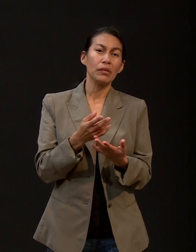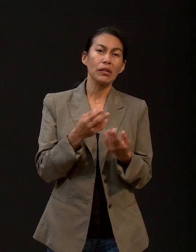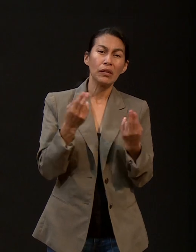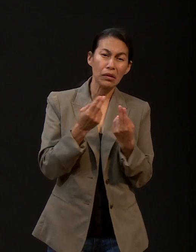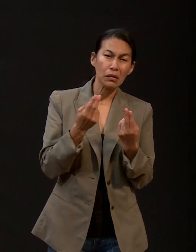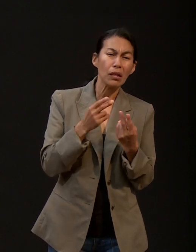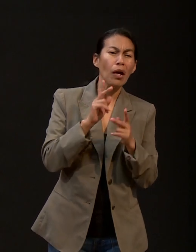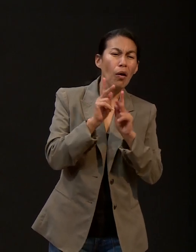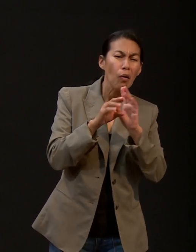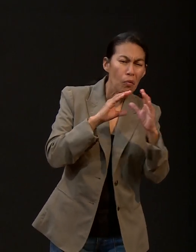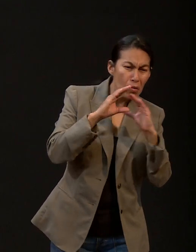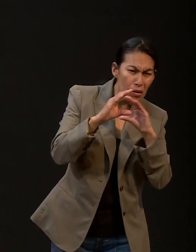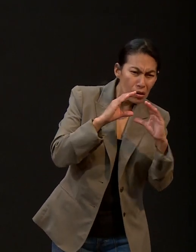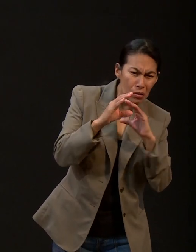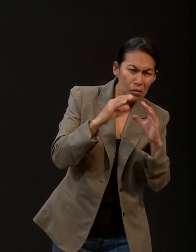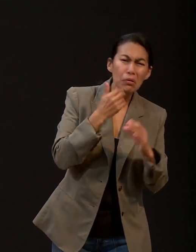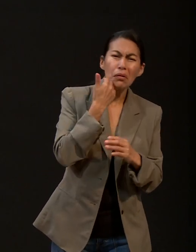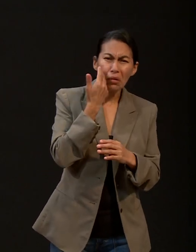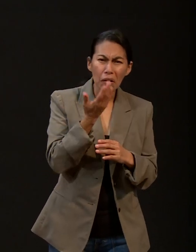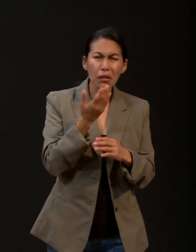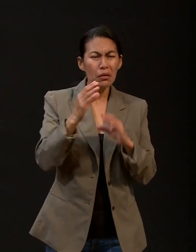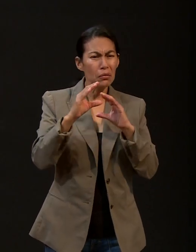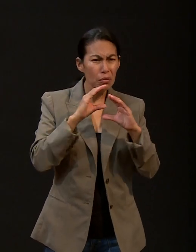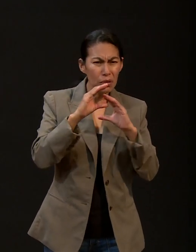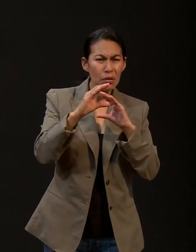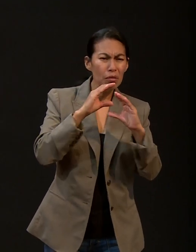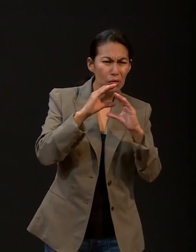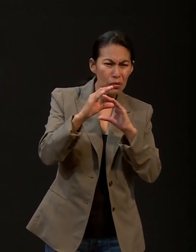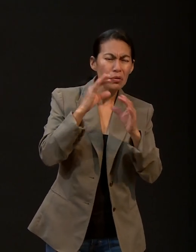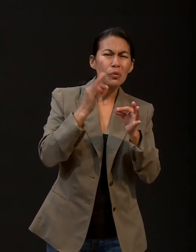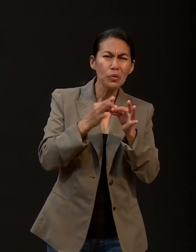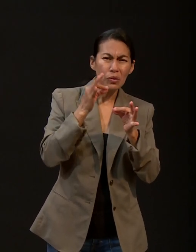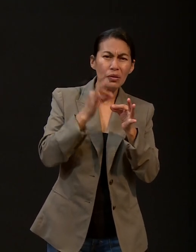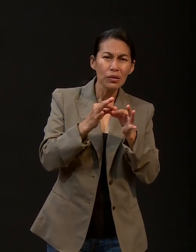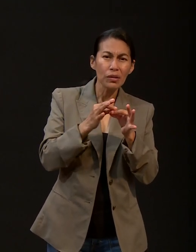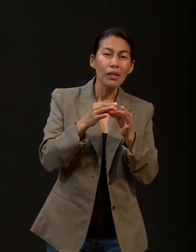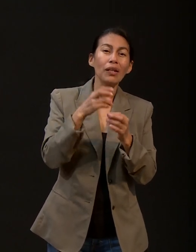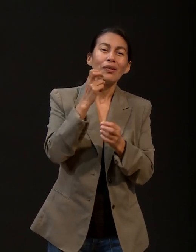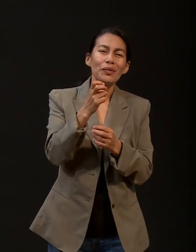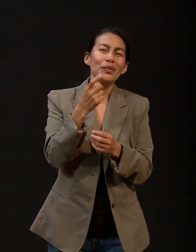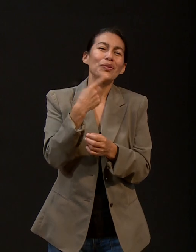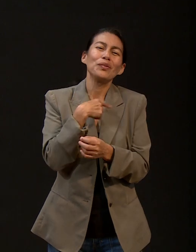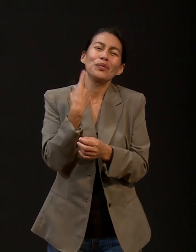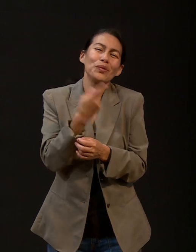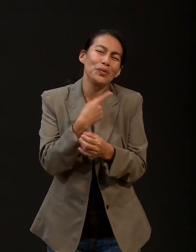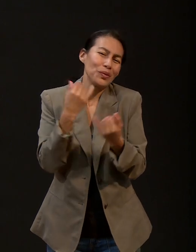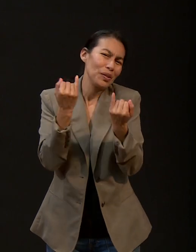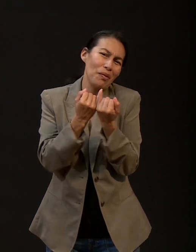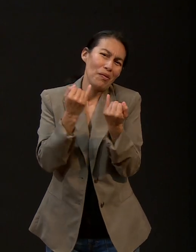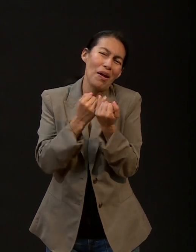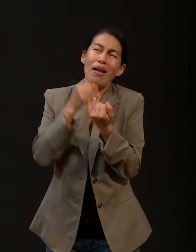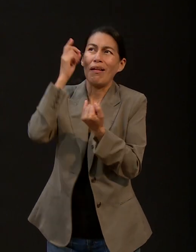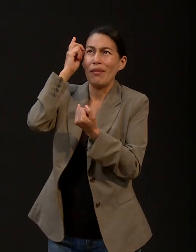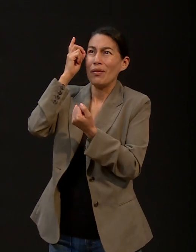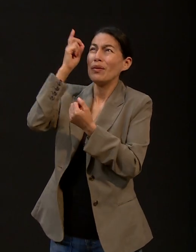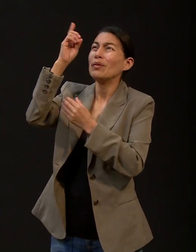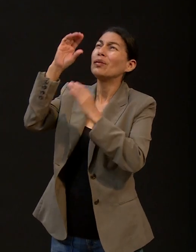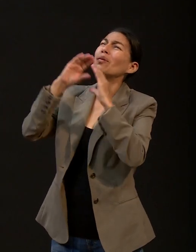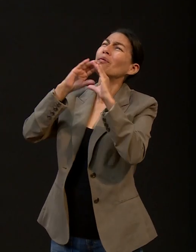desea estar en constante comunicación con Dios. Y es así que a través de la oración es el medio por el cual nosotros podemos